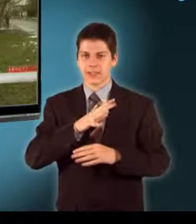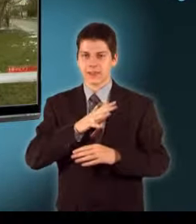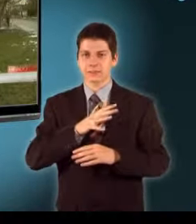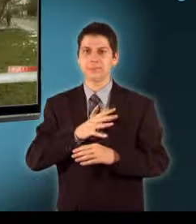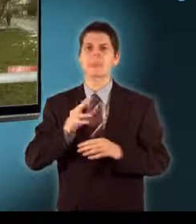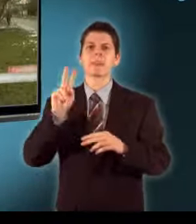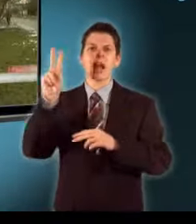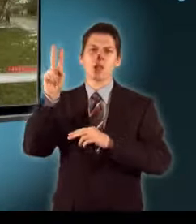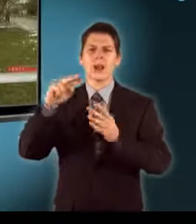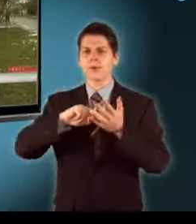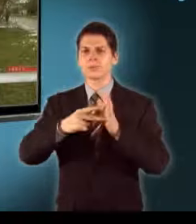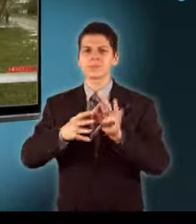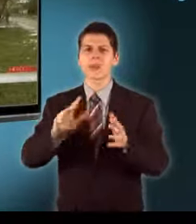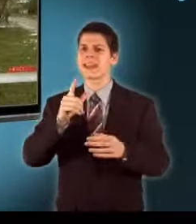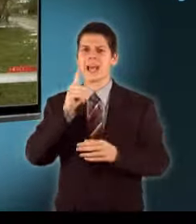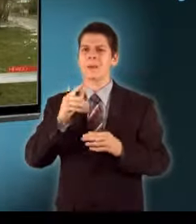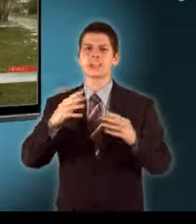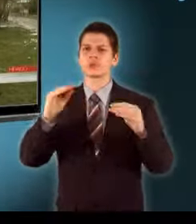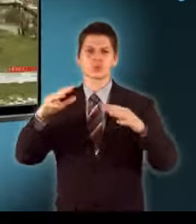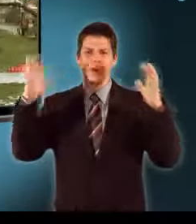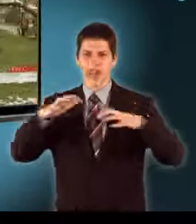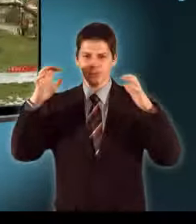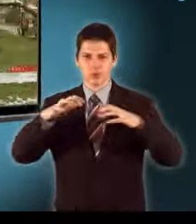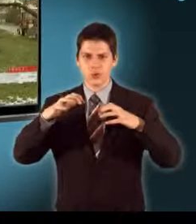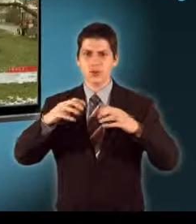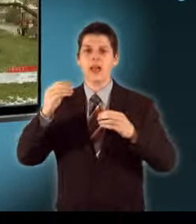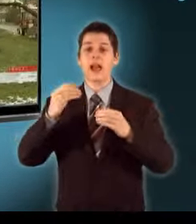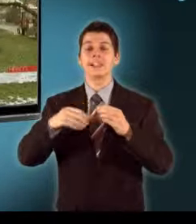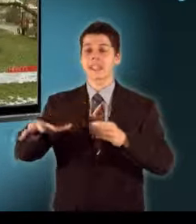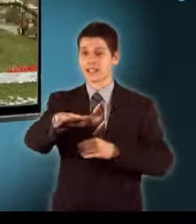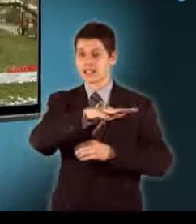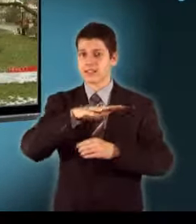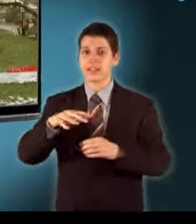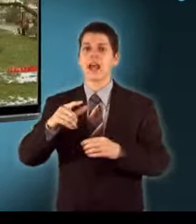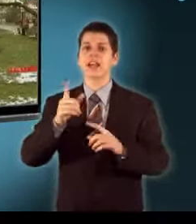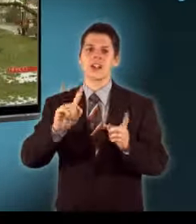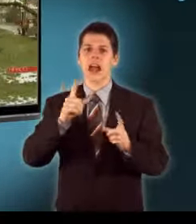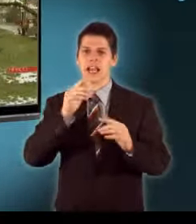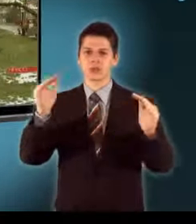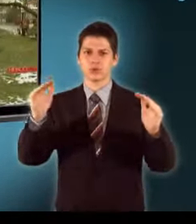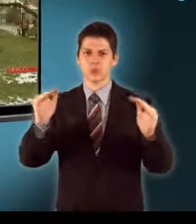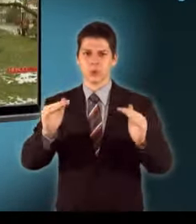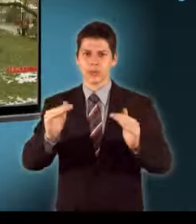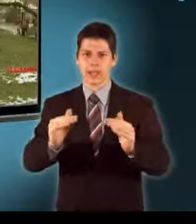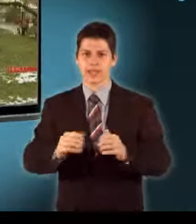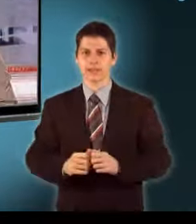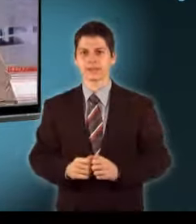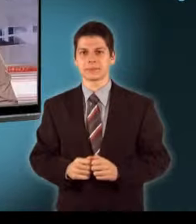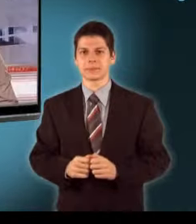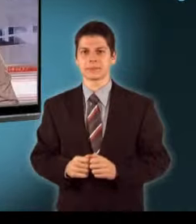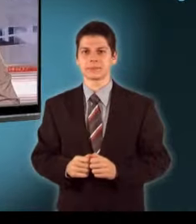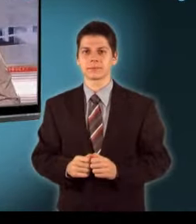előrejelzések szerint nem várható jelentős csapadék a következő héten Így az elöntött terület nagysága is várhatóan csökken majd